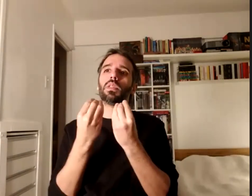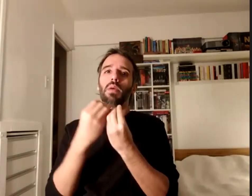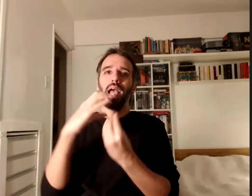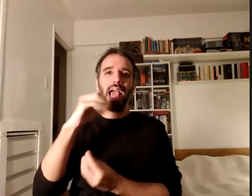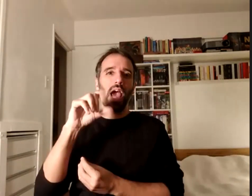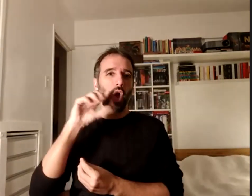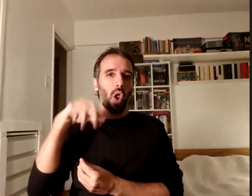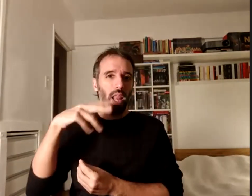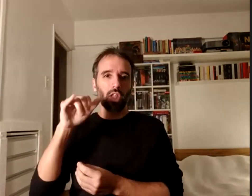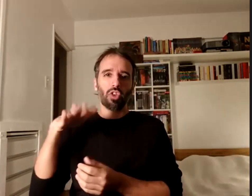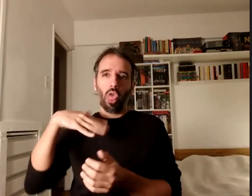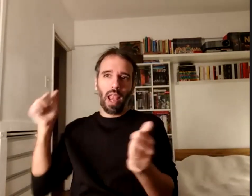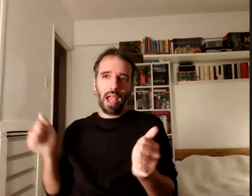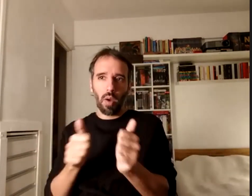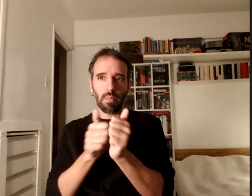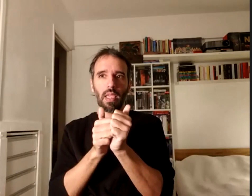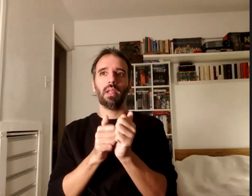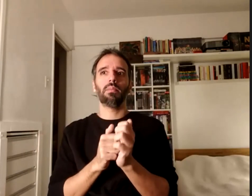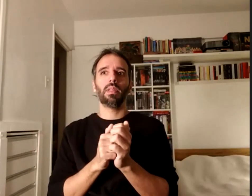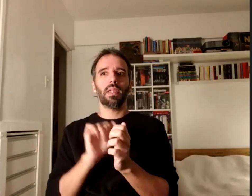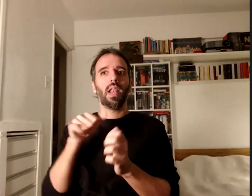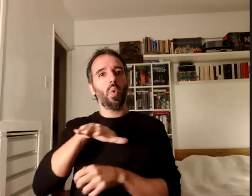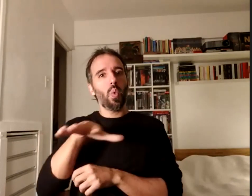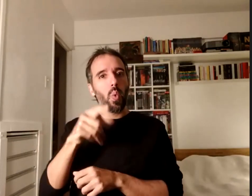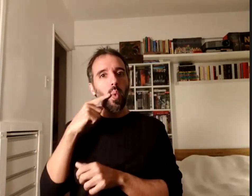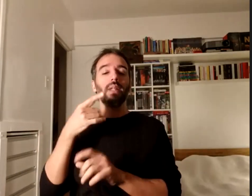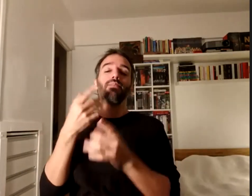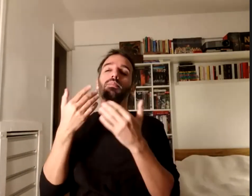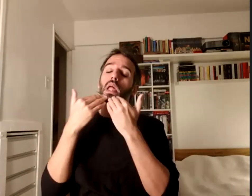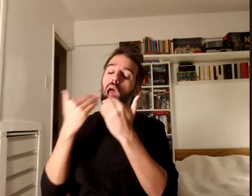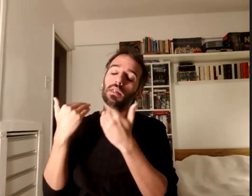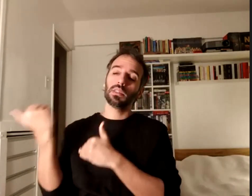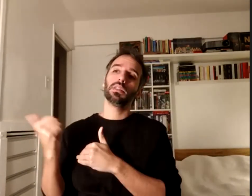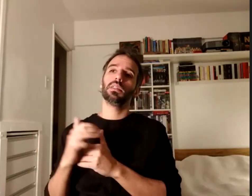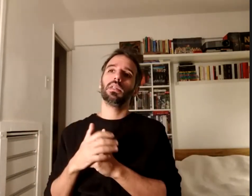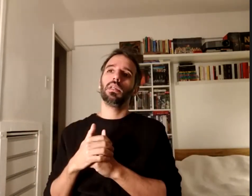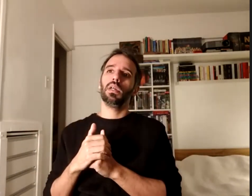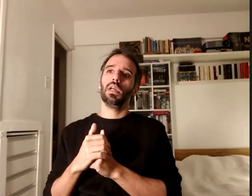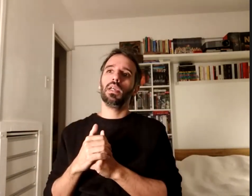acompañamiento y el lugar y alojar a personas que recién empezamos